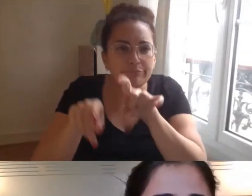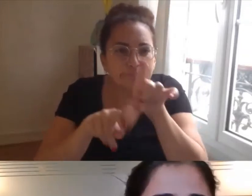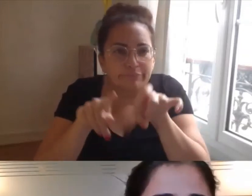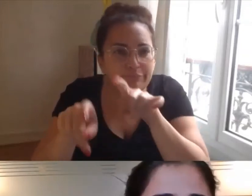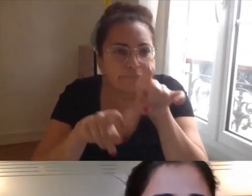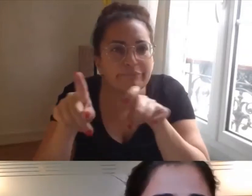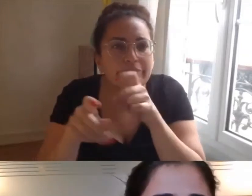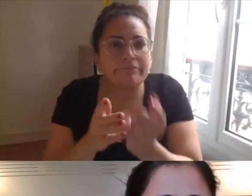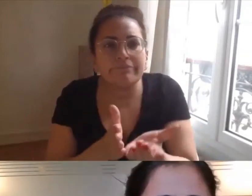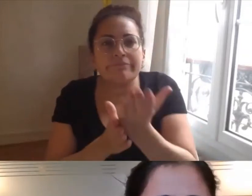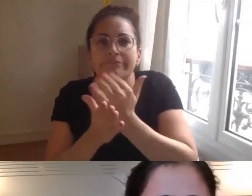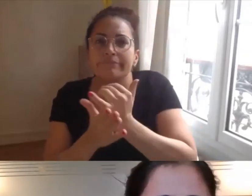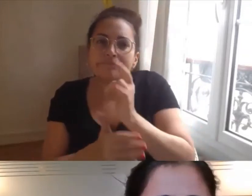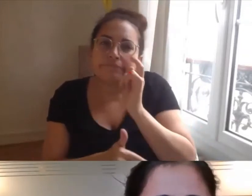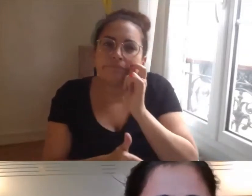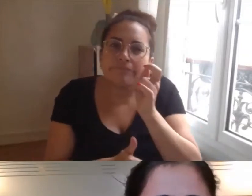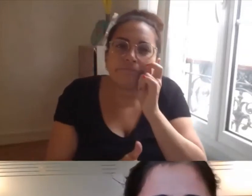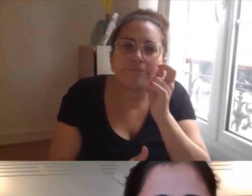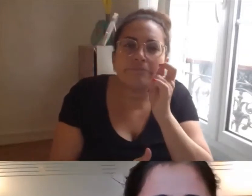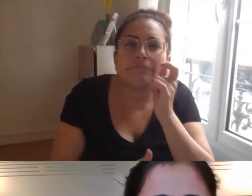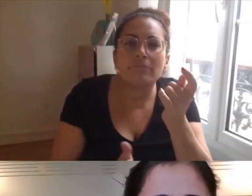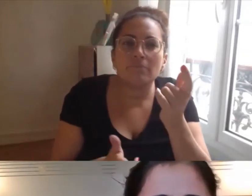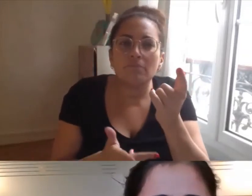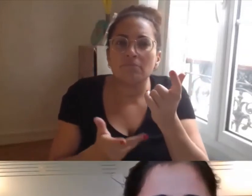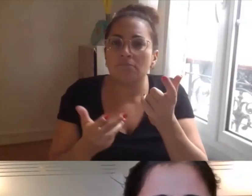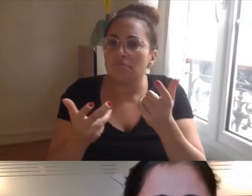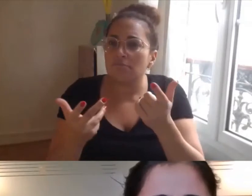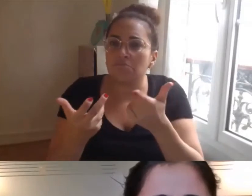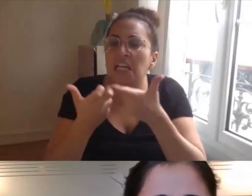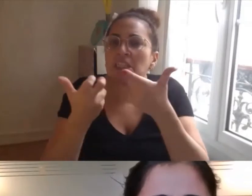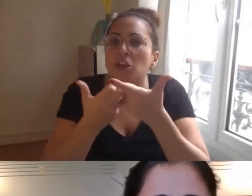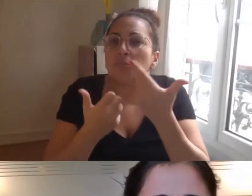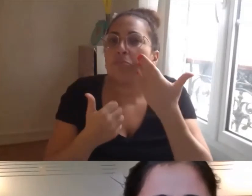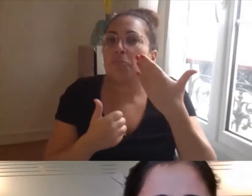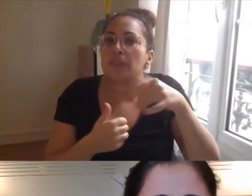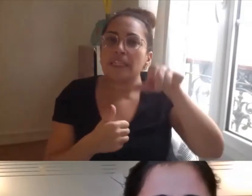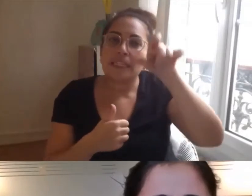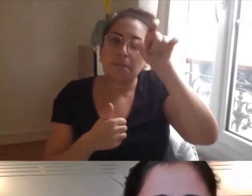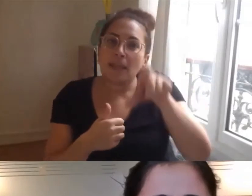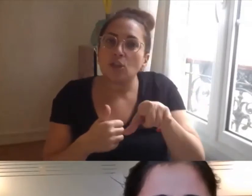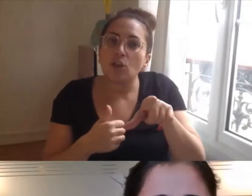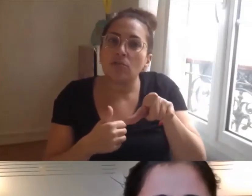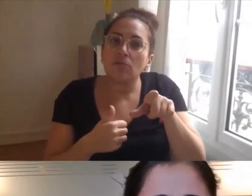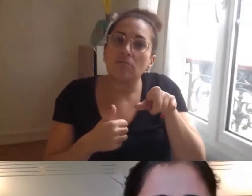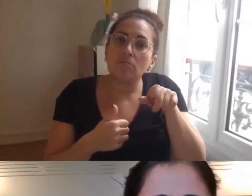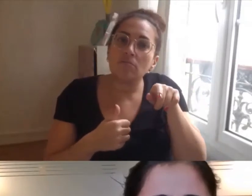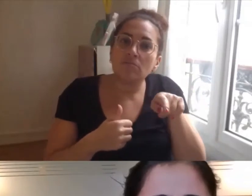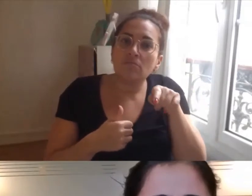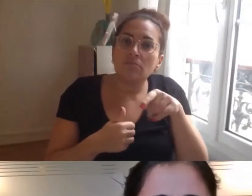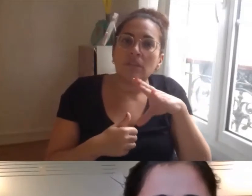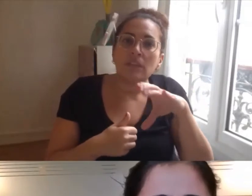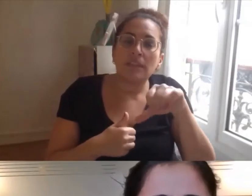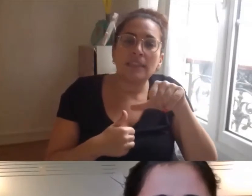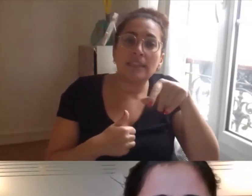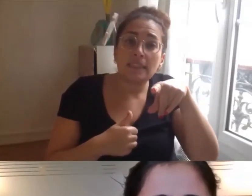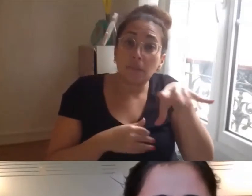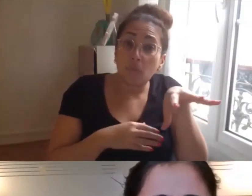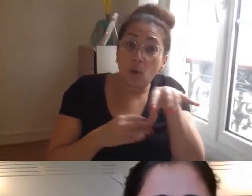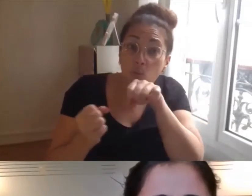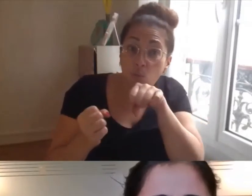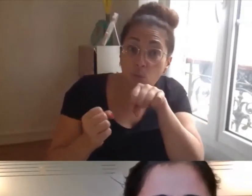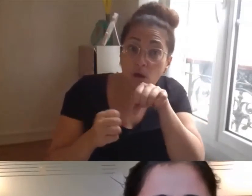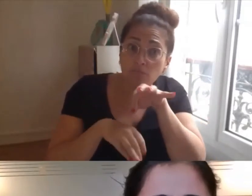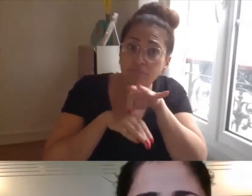par exemple des personnes qui sont accompagnées au hasard par le réseau Cap Emploi pourraient éventuellement répondre